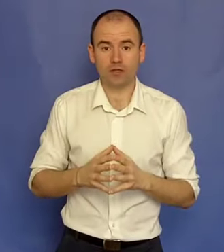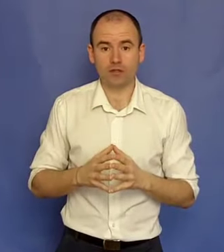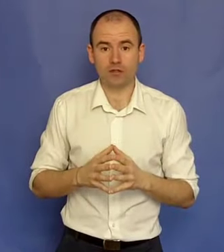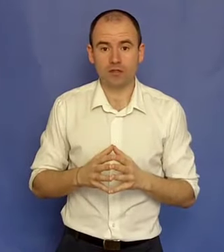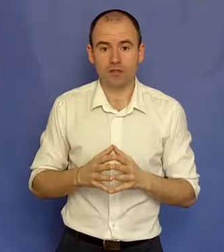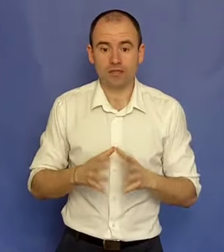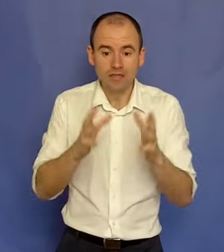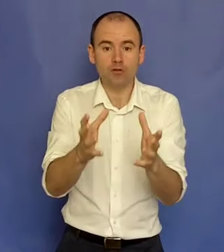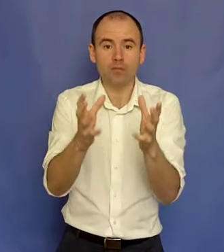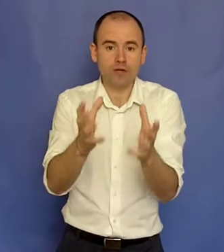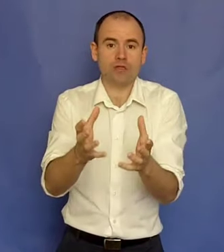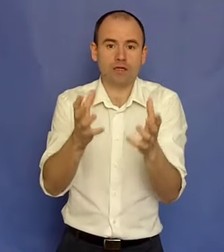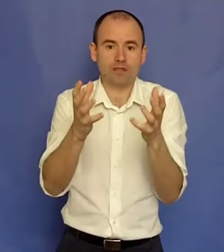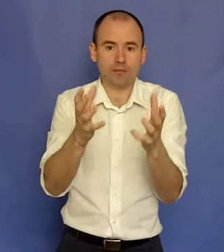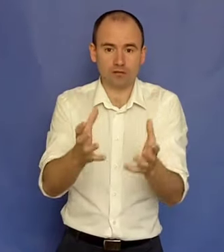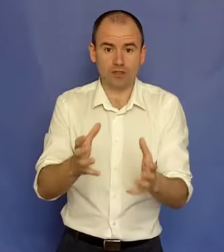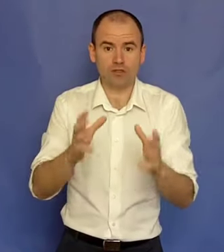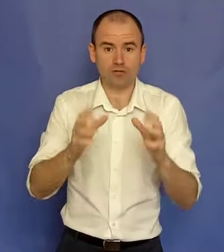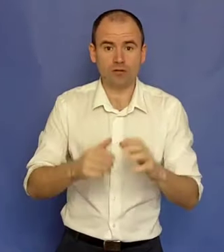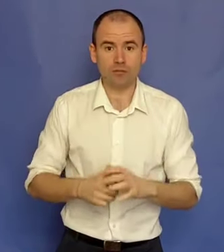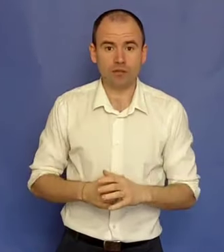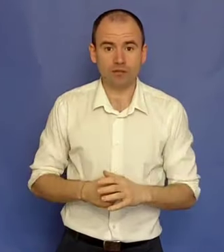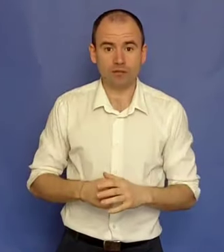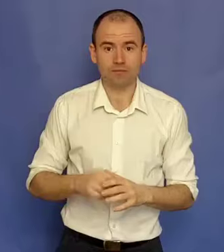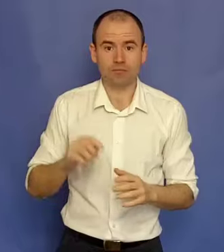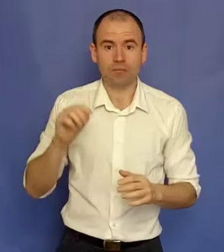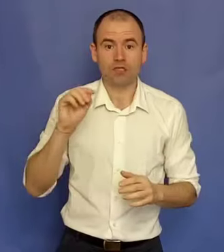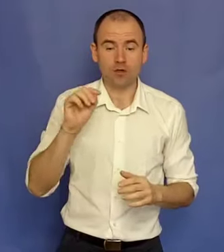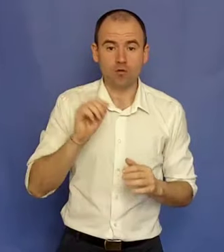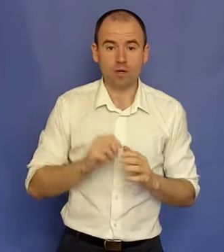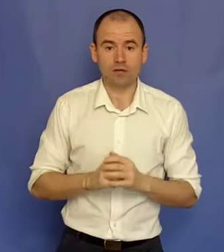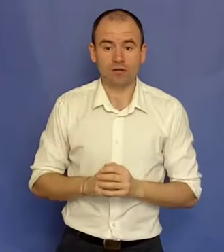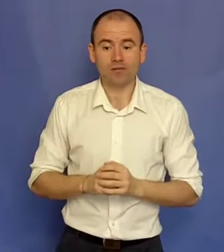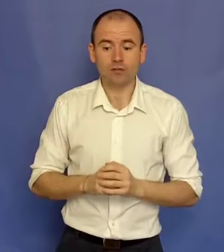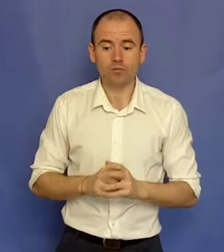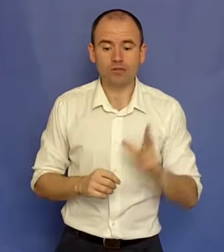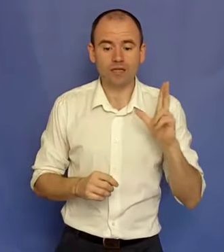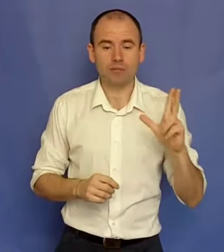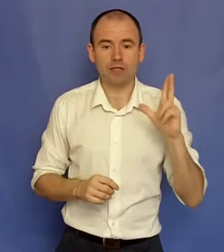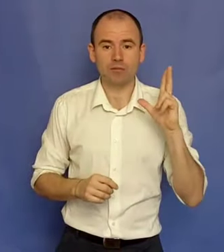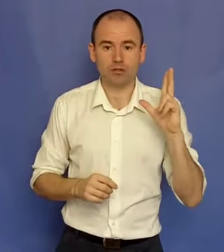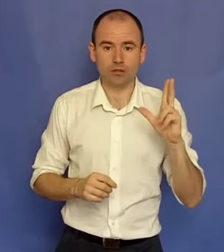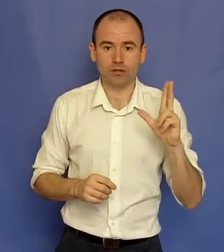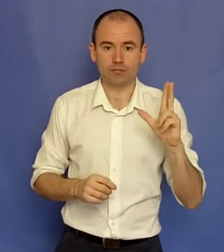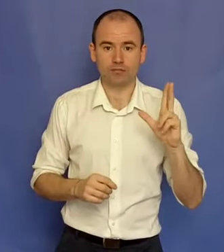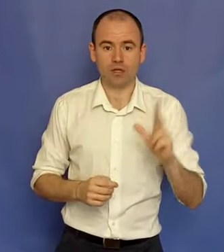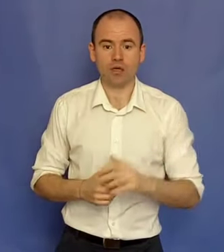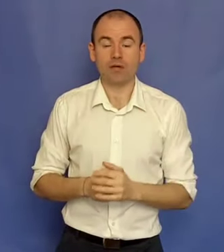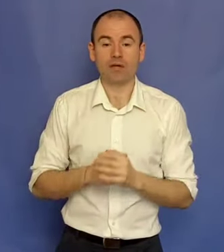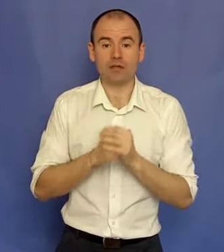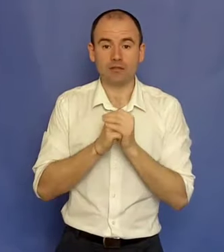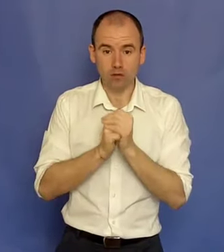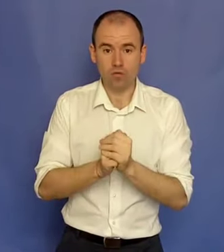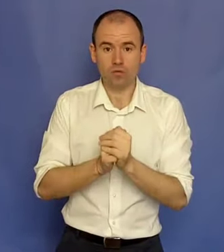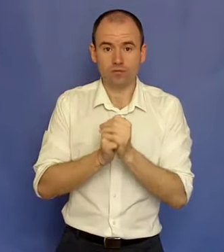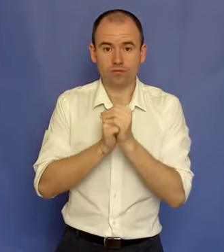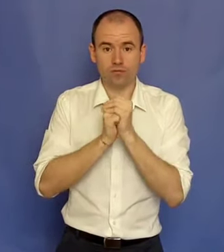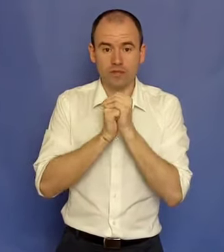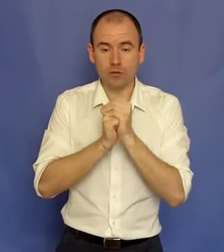face în domeniul de care este pasionat și dezvoltă abilități. Și acum, vreau să-ți spun trei pași matări pe care, din nou, îi